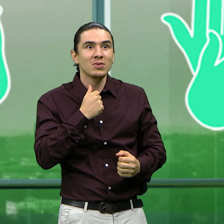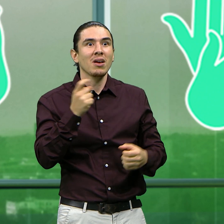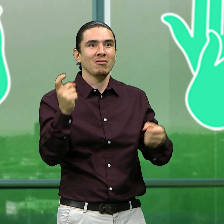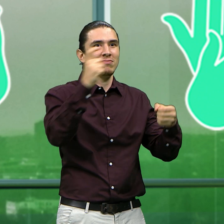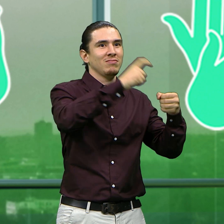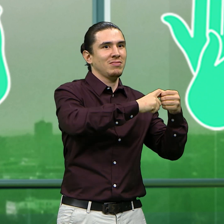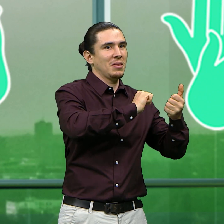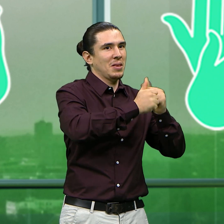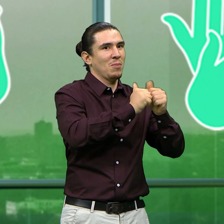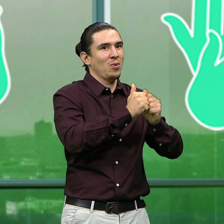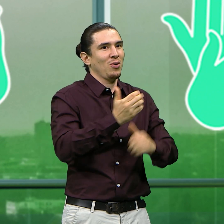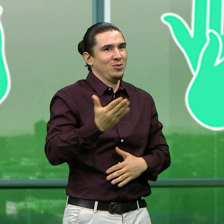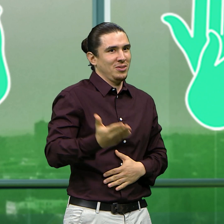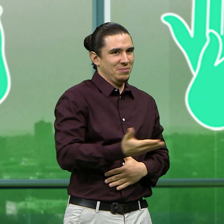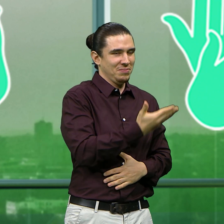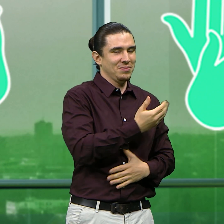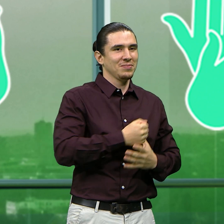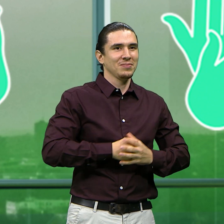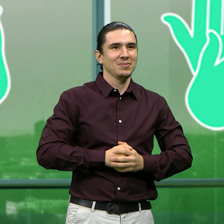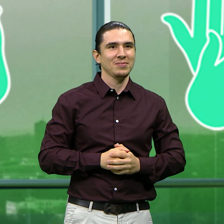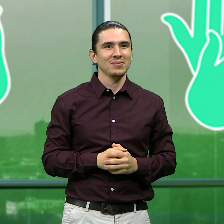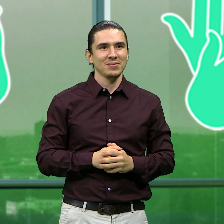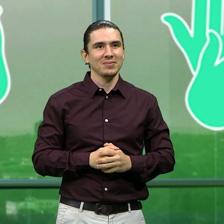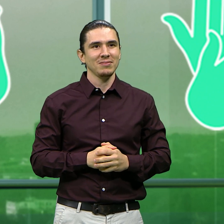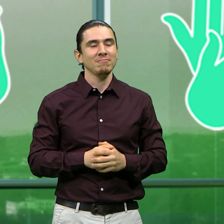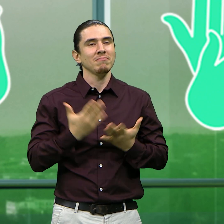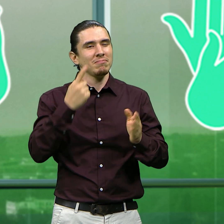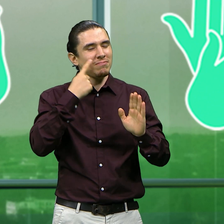sus pequeños y los formen en este bonito deporte.